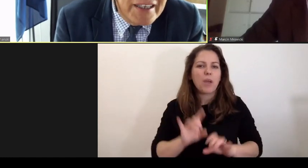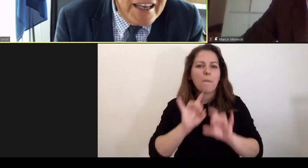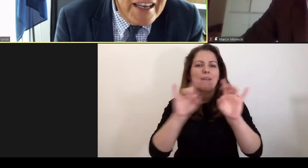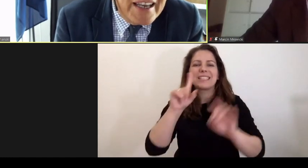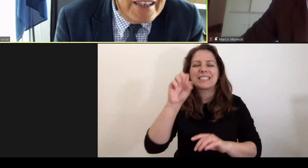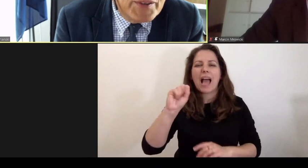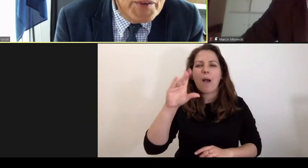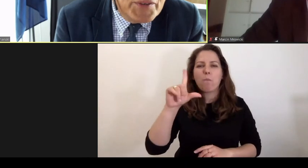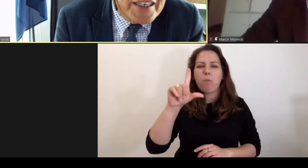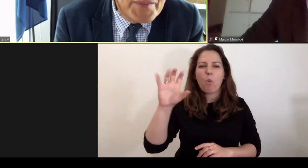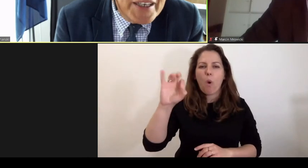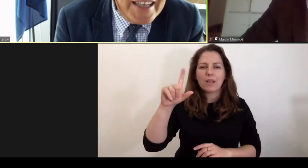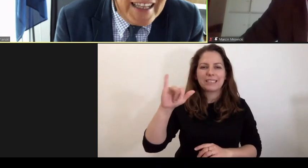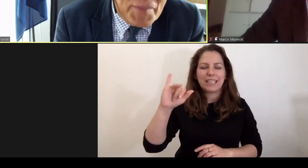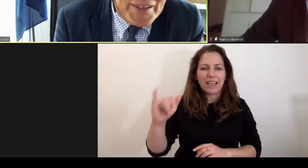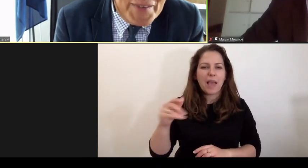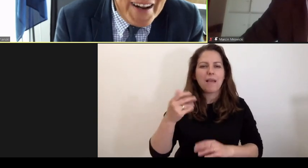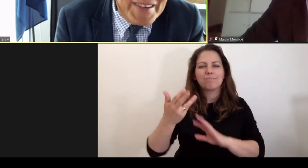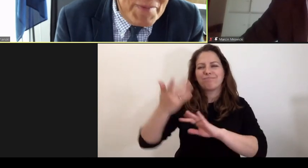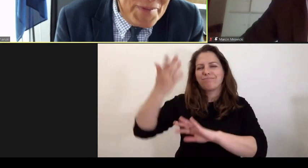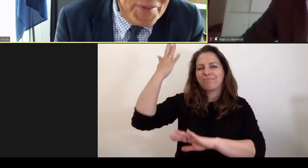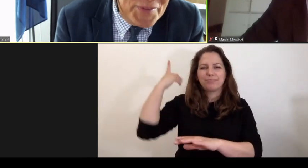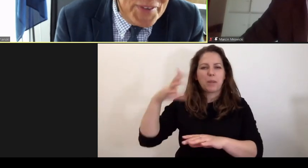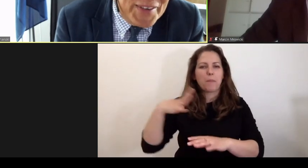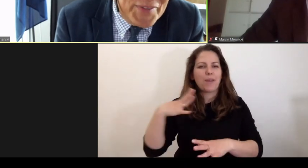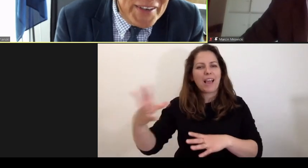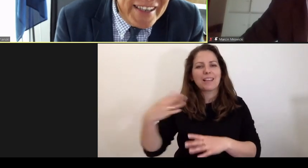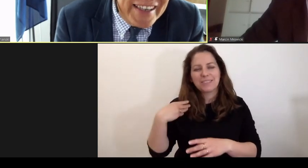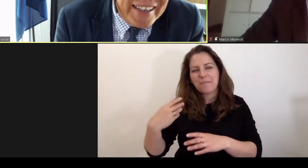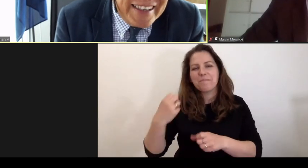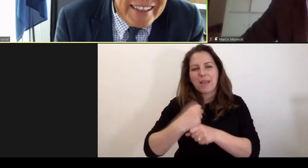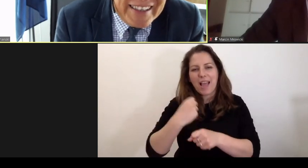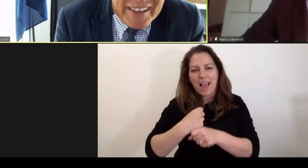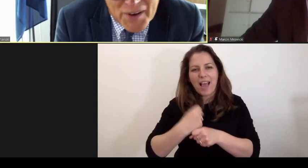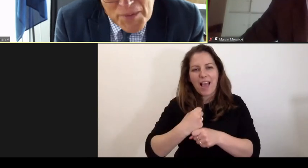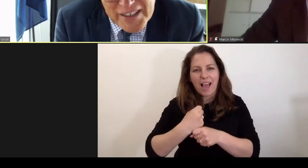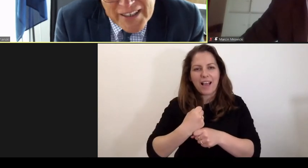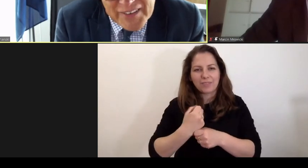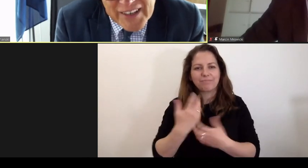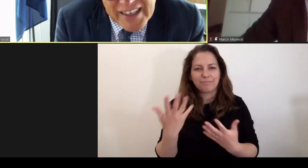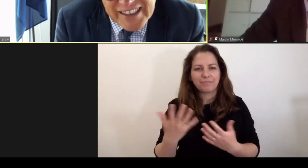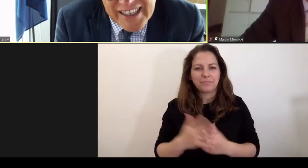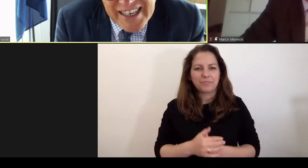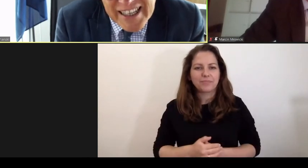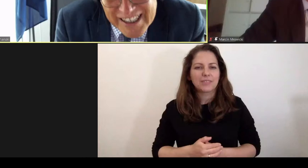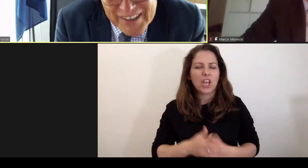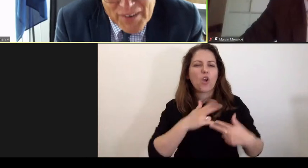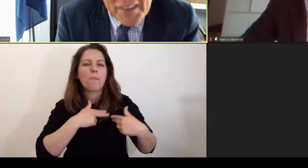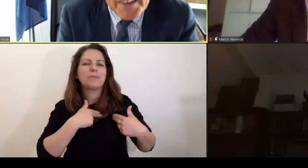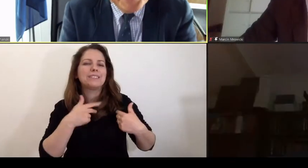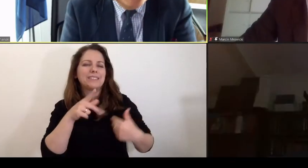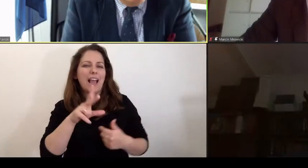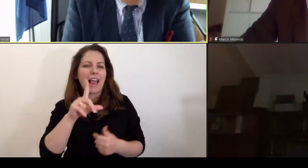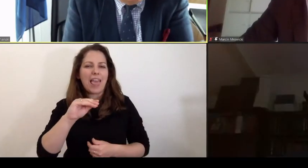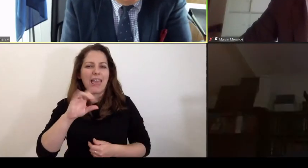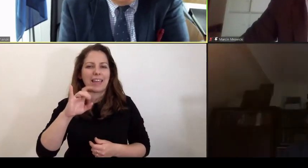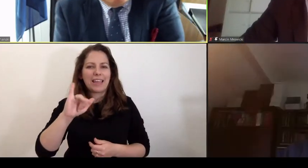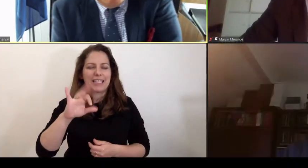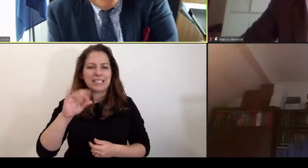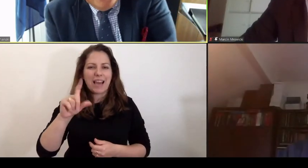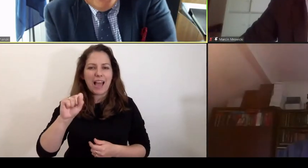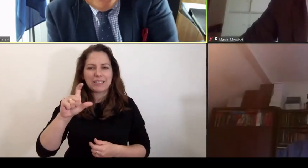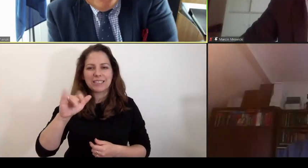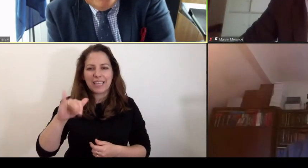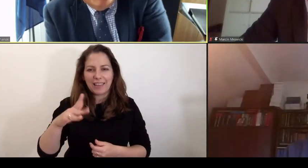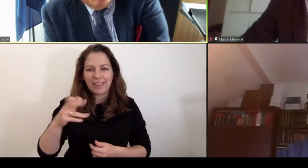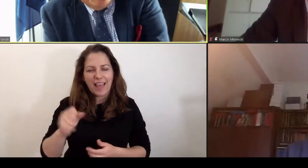Zabłocki, z którym przez lata pracowaliśmy w komisji kodyfikacyjnej i nie tylko przecież.